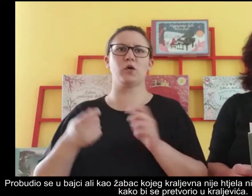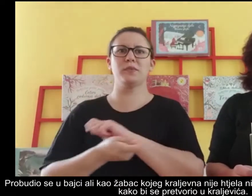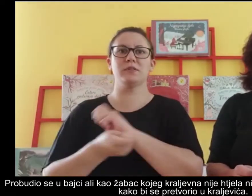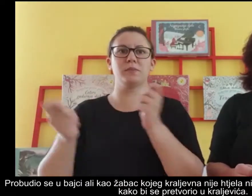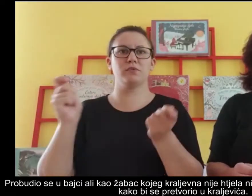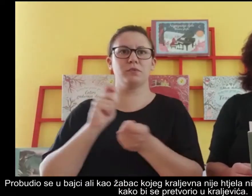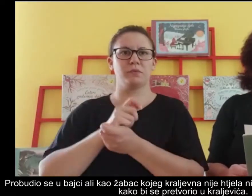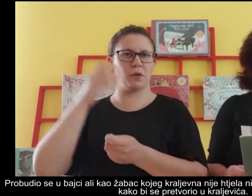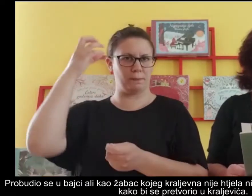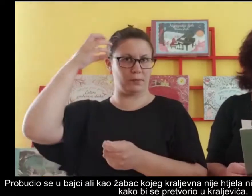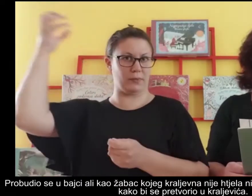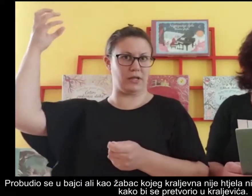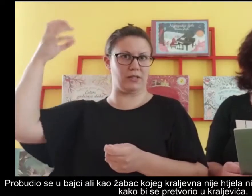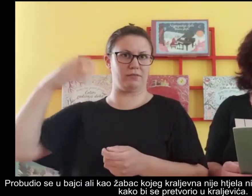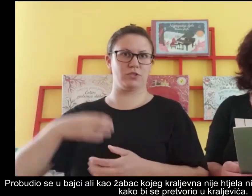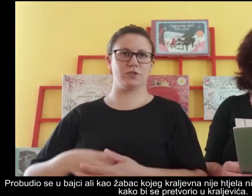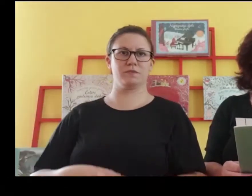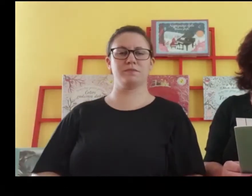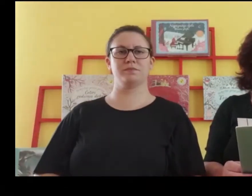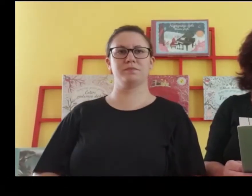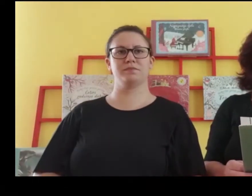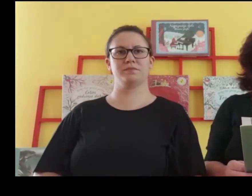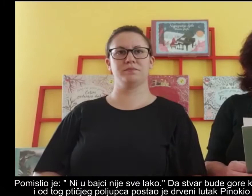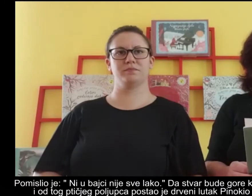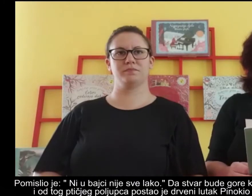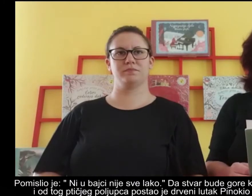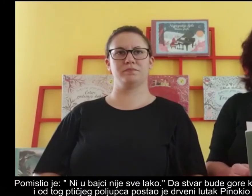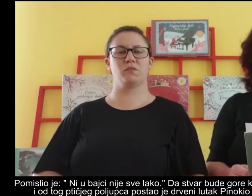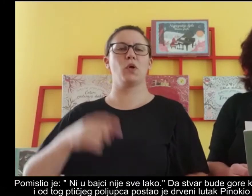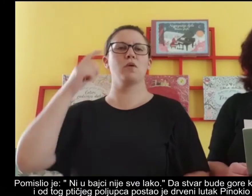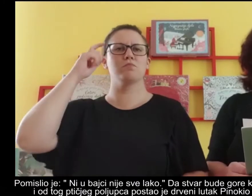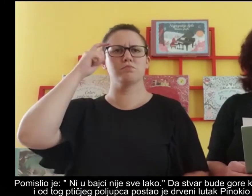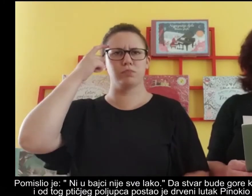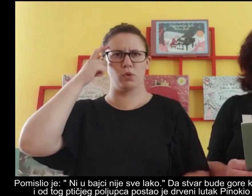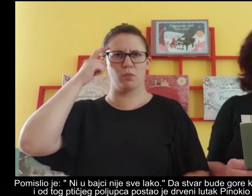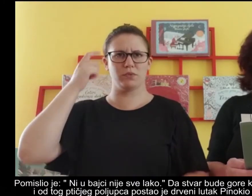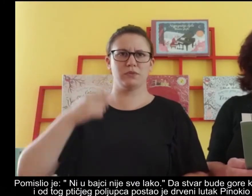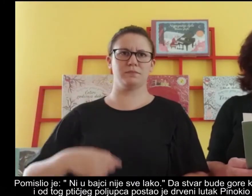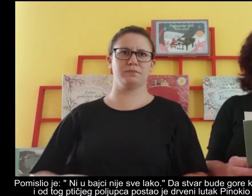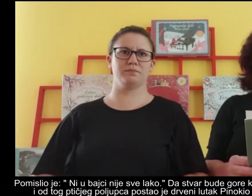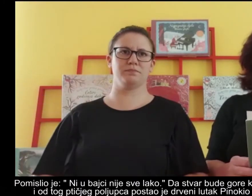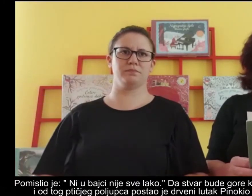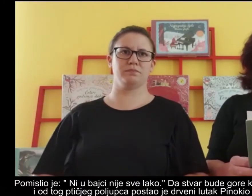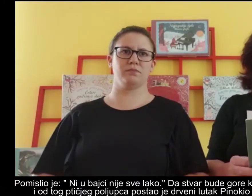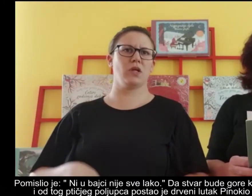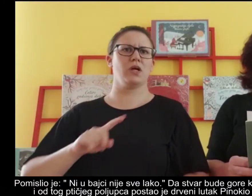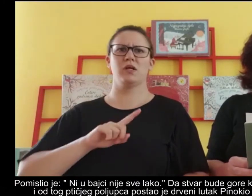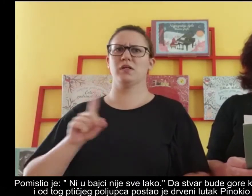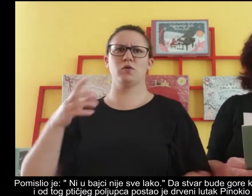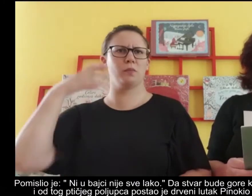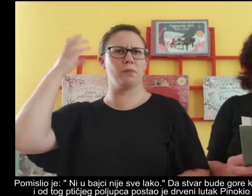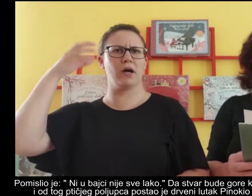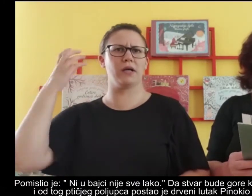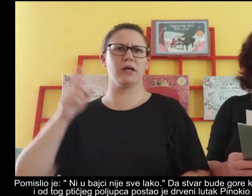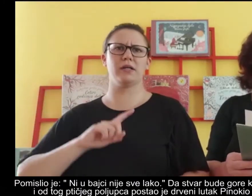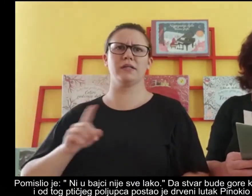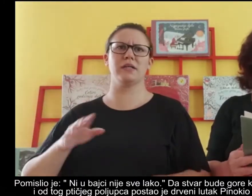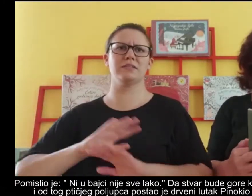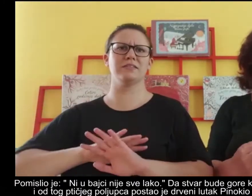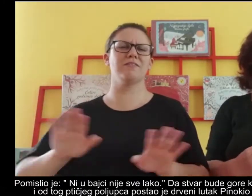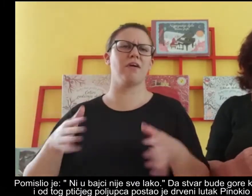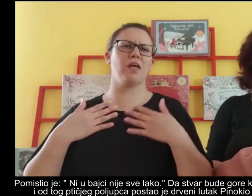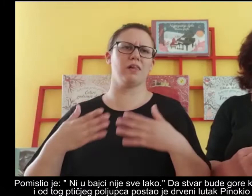pretvorio u kraljevića. Pomislio je, ni u bajici nije sve